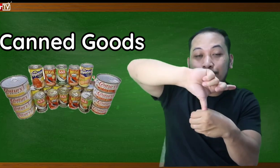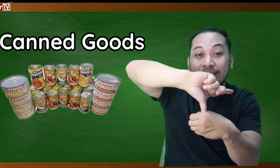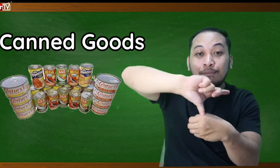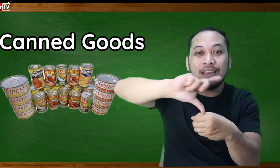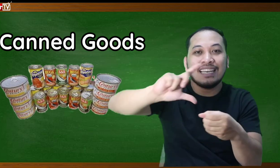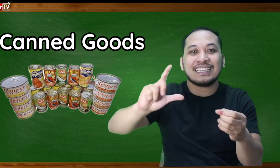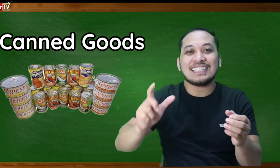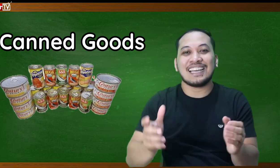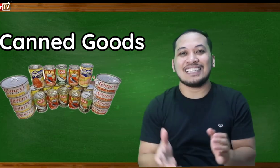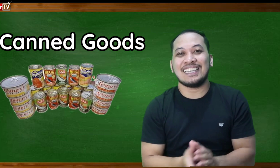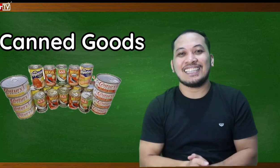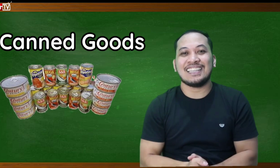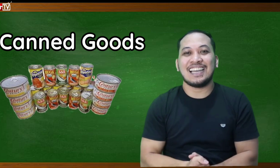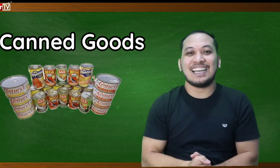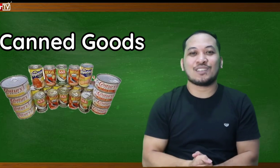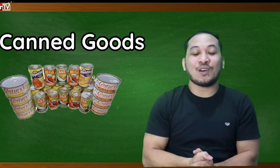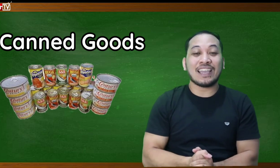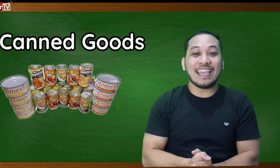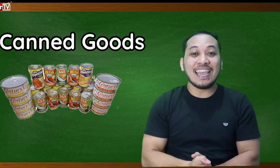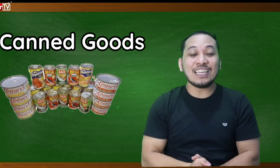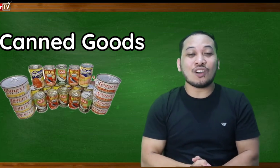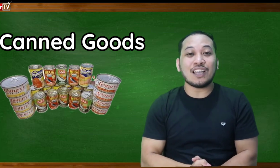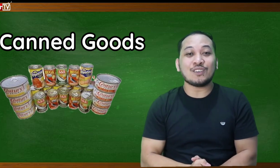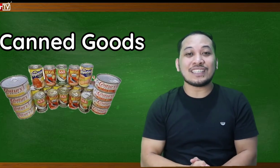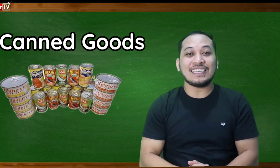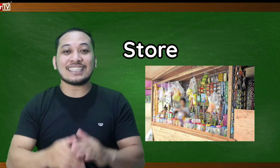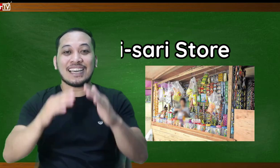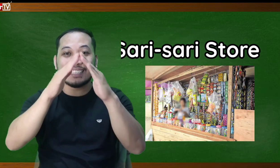binibili natin sa ating tindahan so again ito nga yung sendas ng